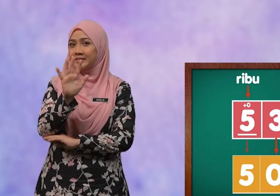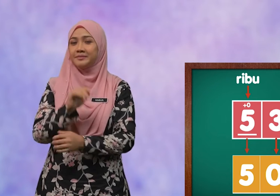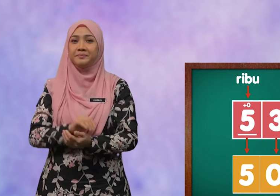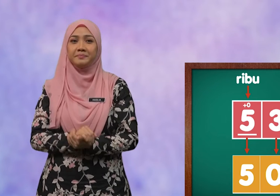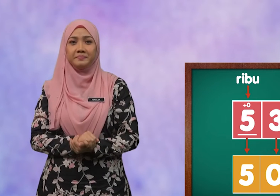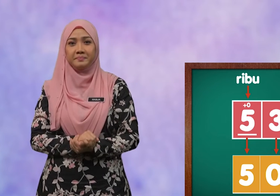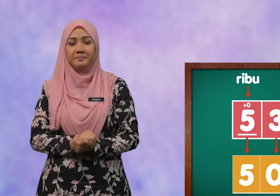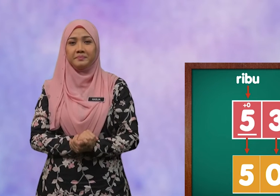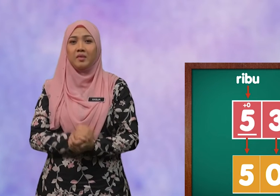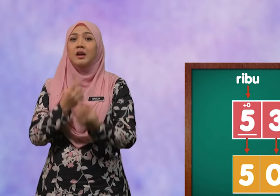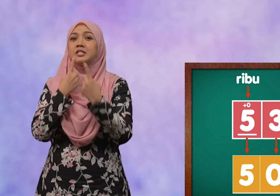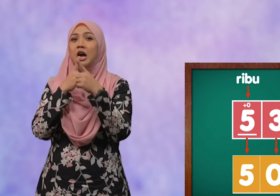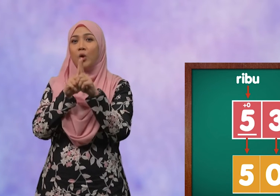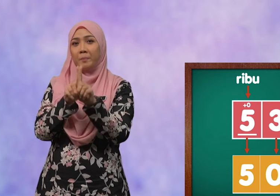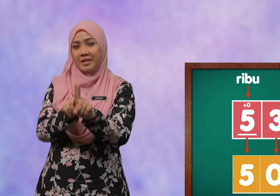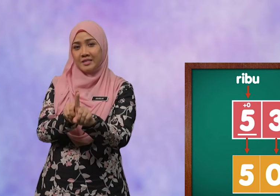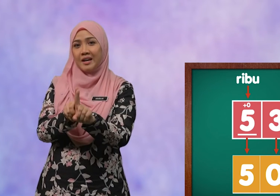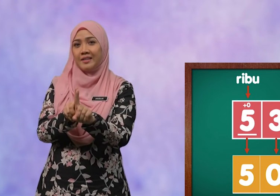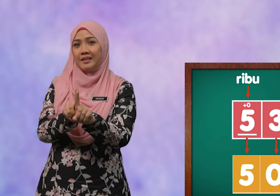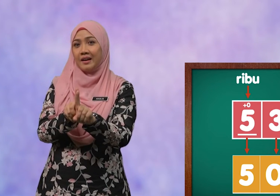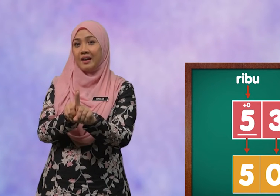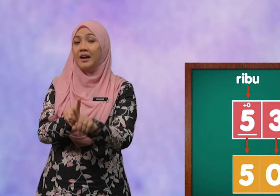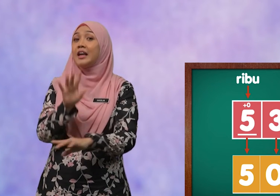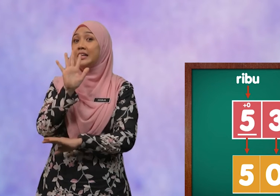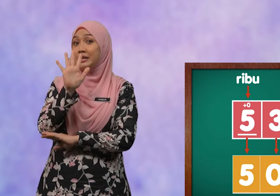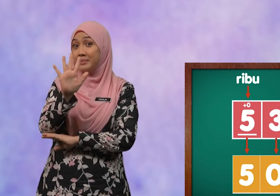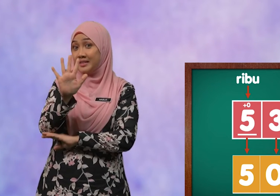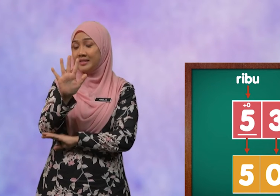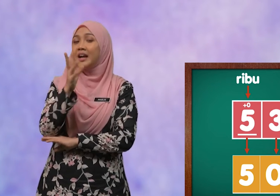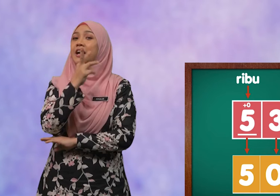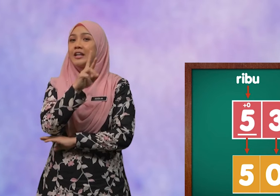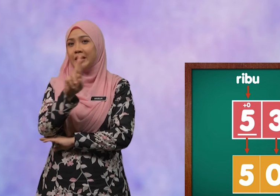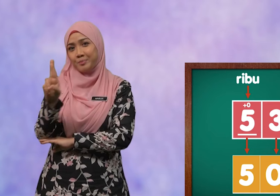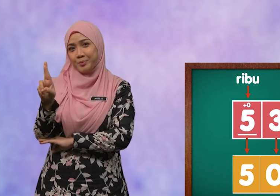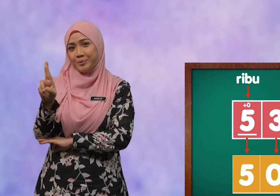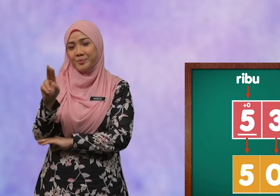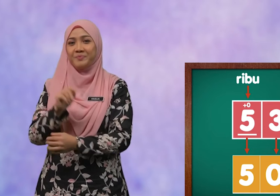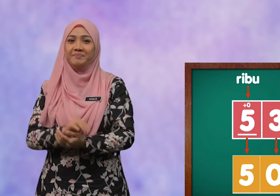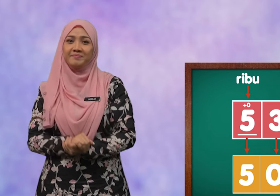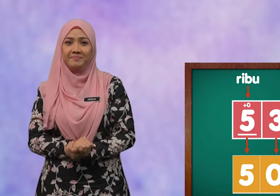Jawapannya adalah lima ribu Kita